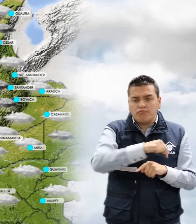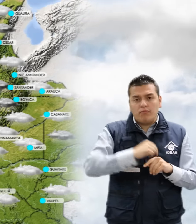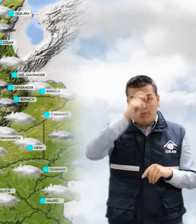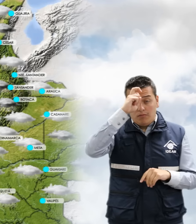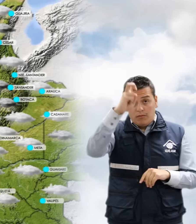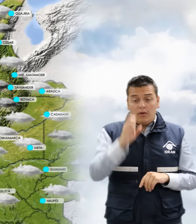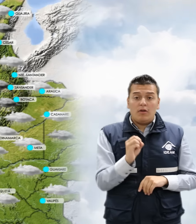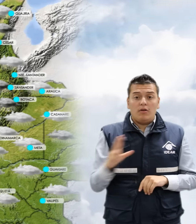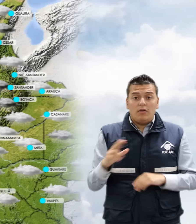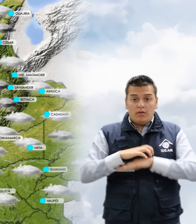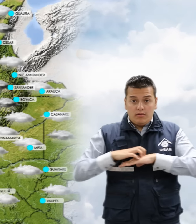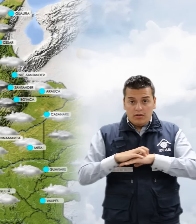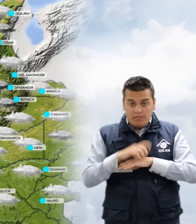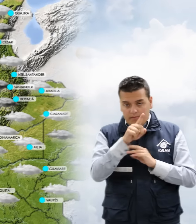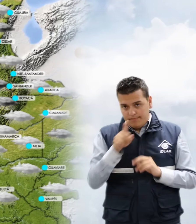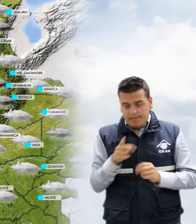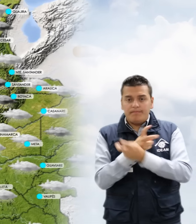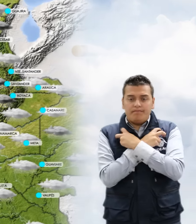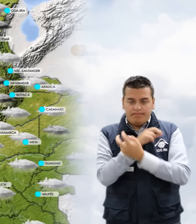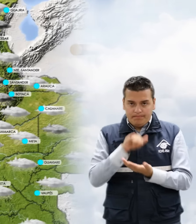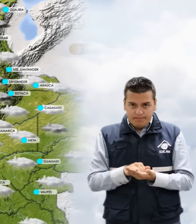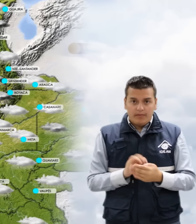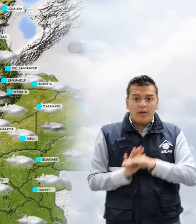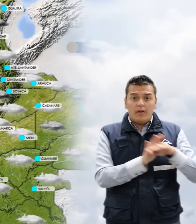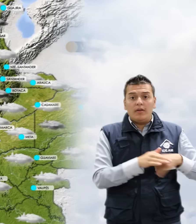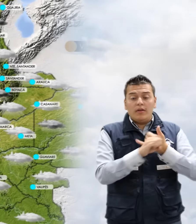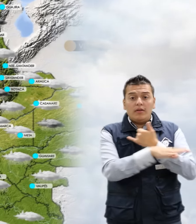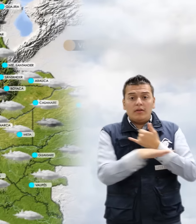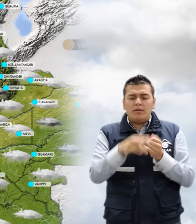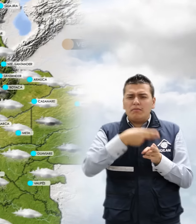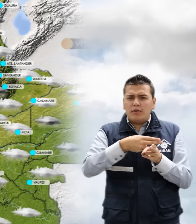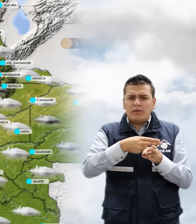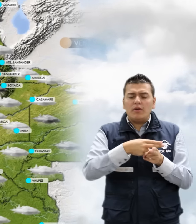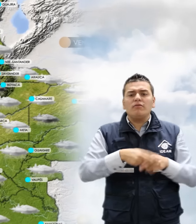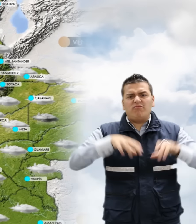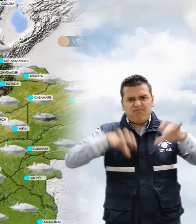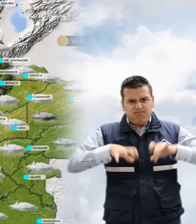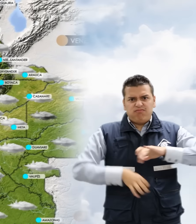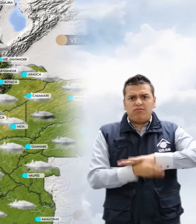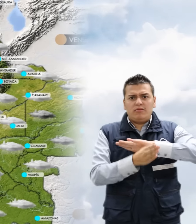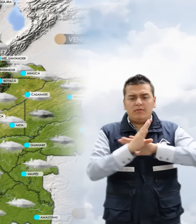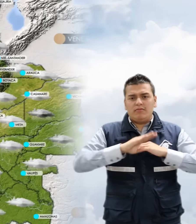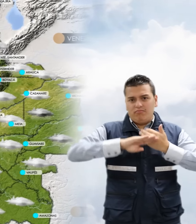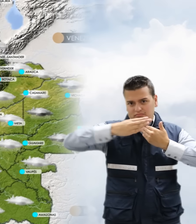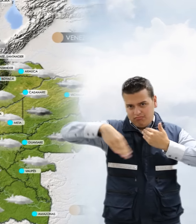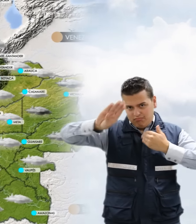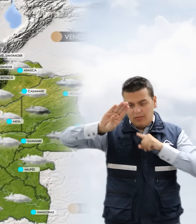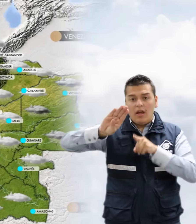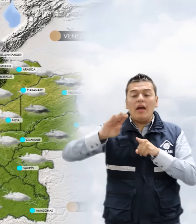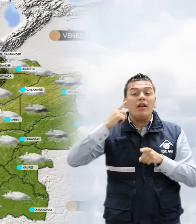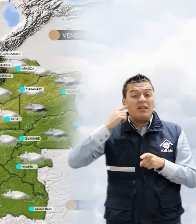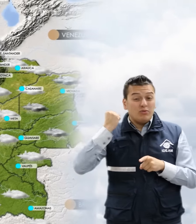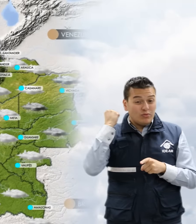norte y oriente de Tolima y Huila. Sobre la Orinoquía se estima que continúen las lluvias sobre el pie de monte y con